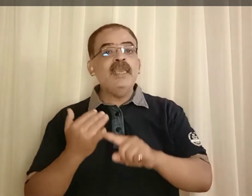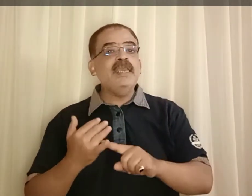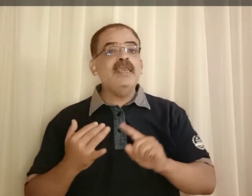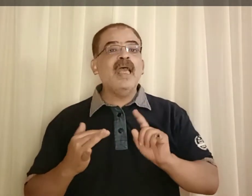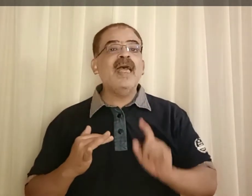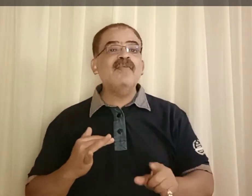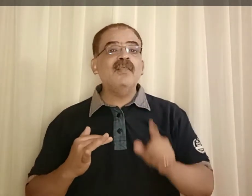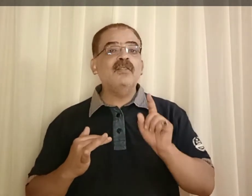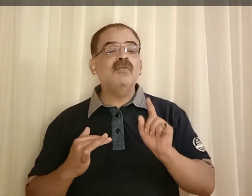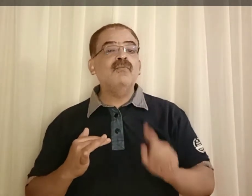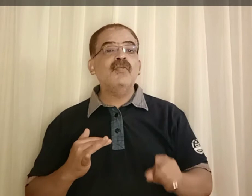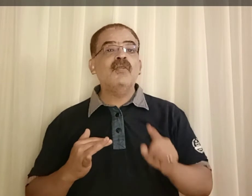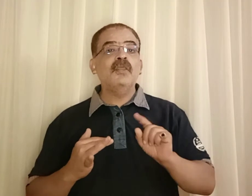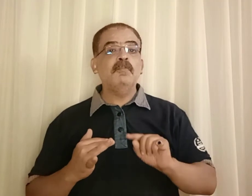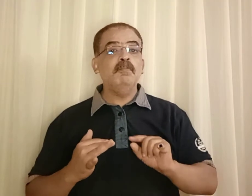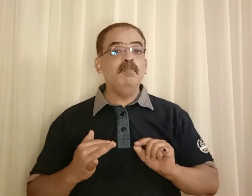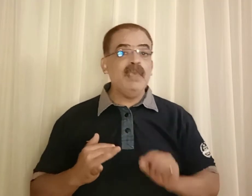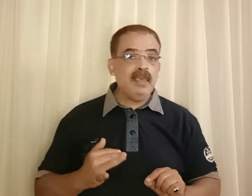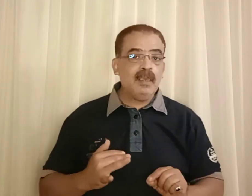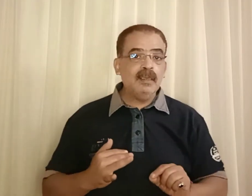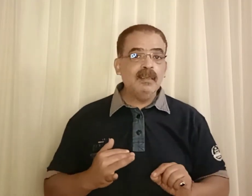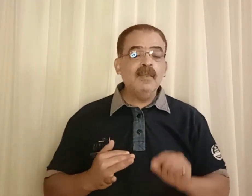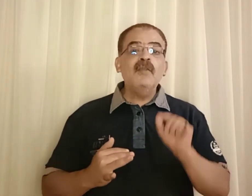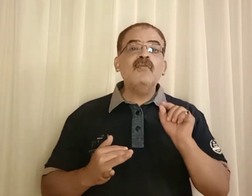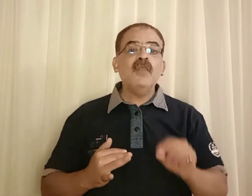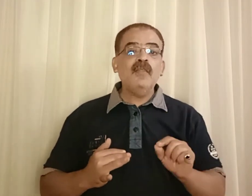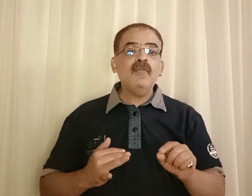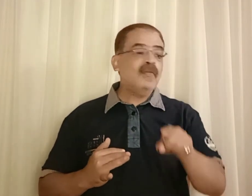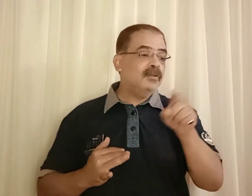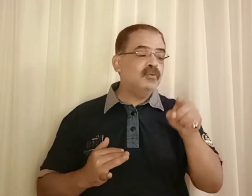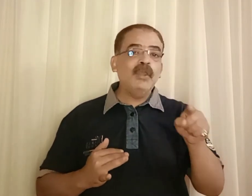hasn't visited me since 2015